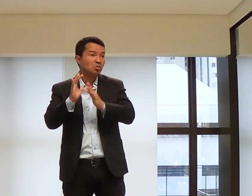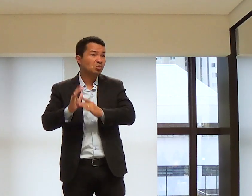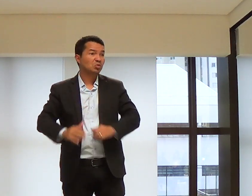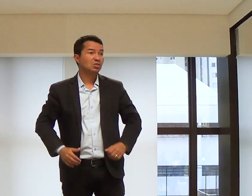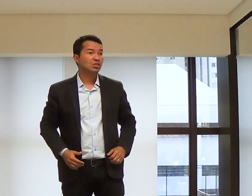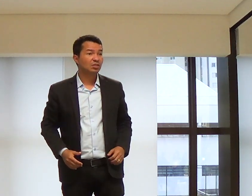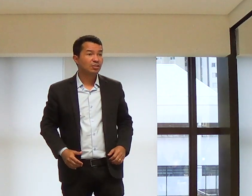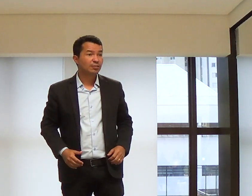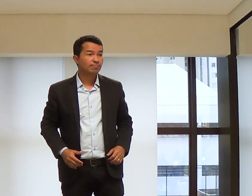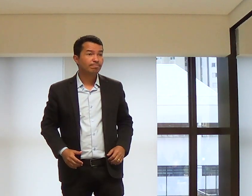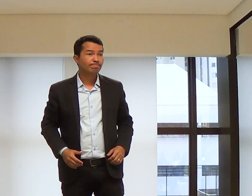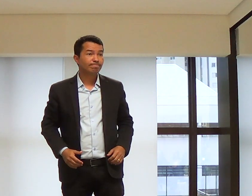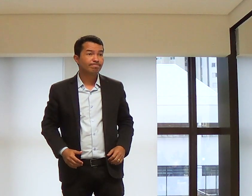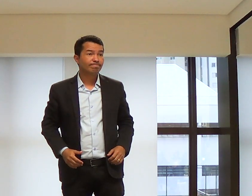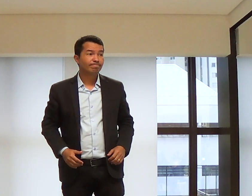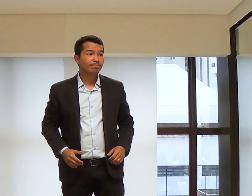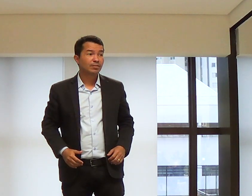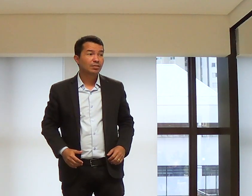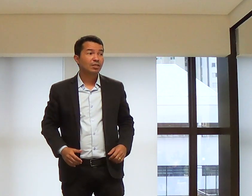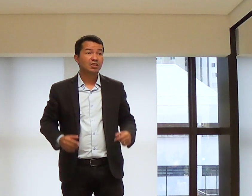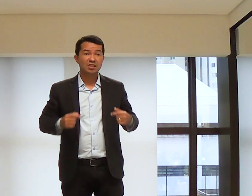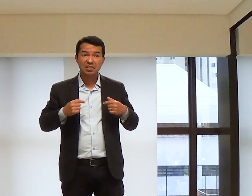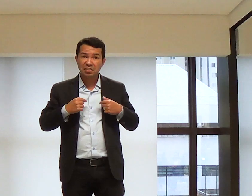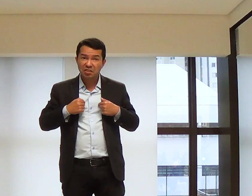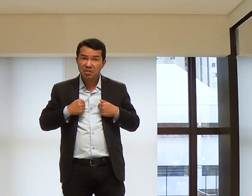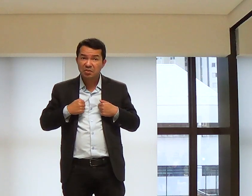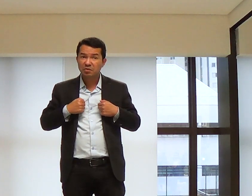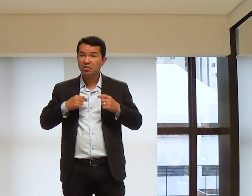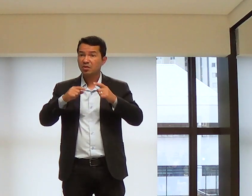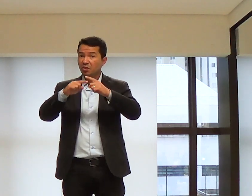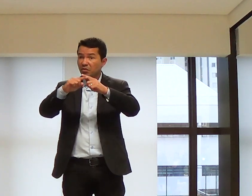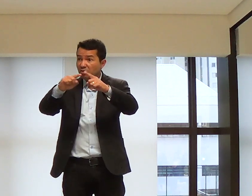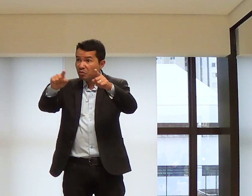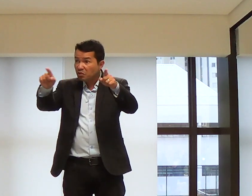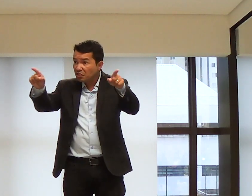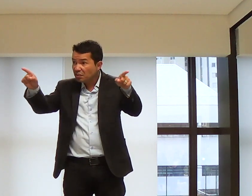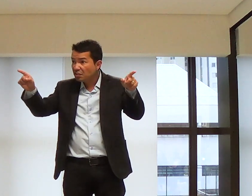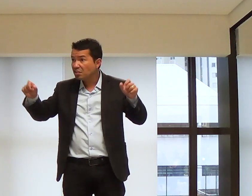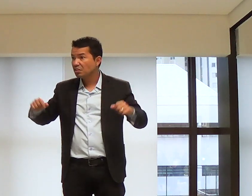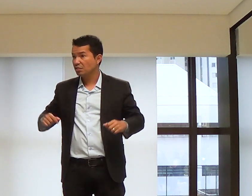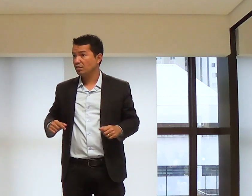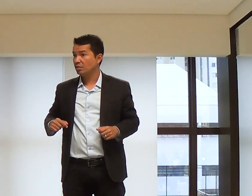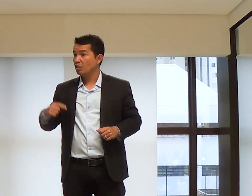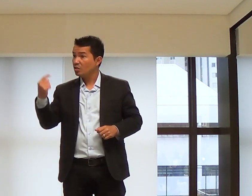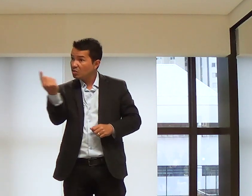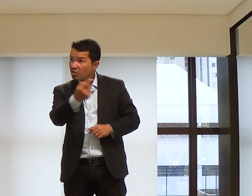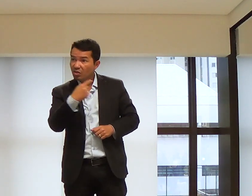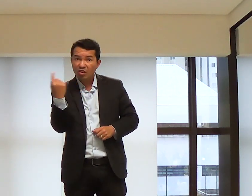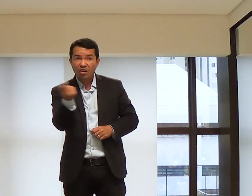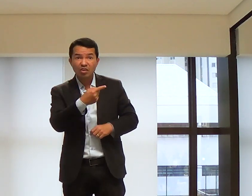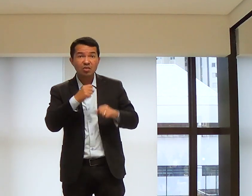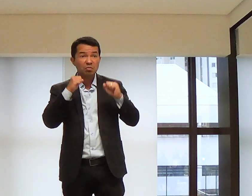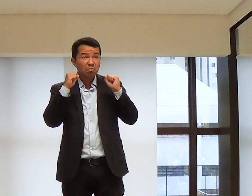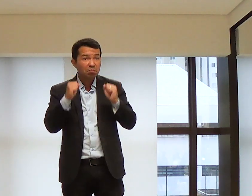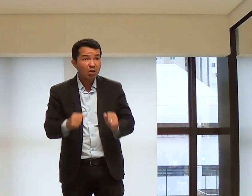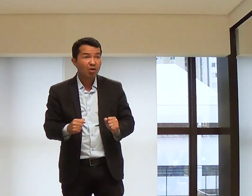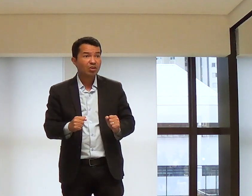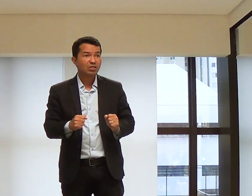vida das pessoas através da tecnologia. E eu e